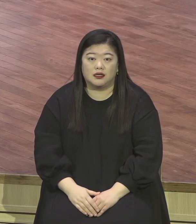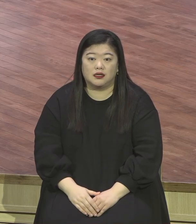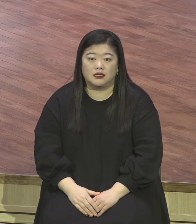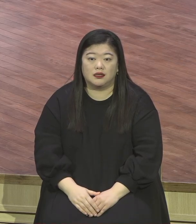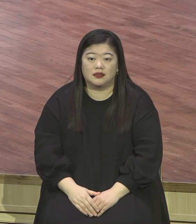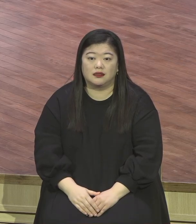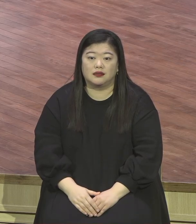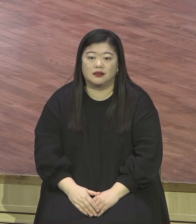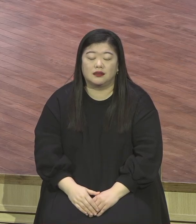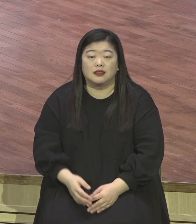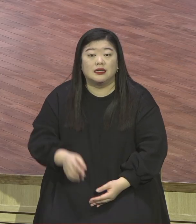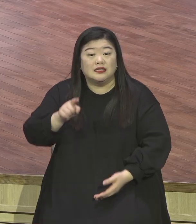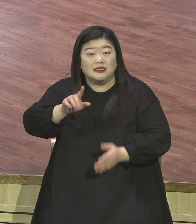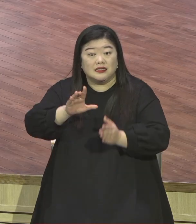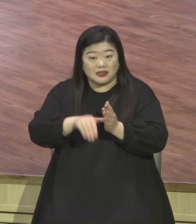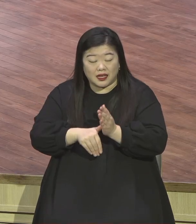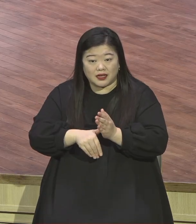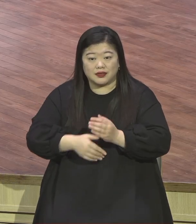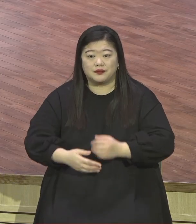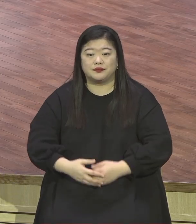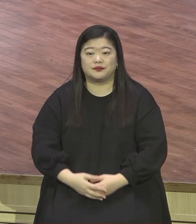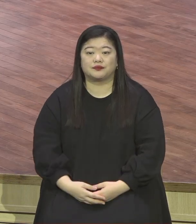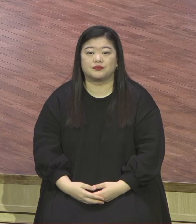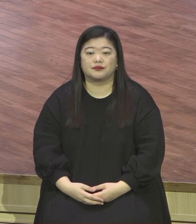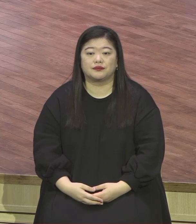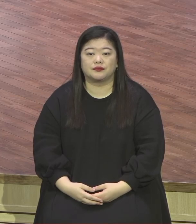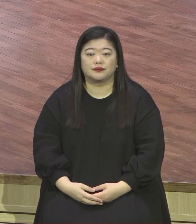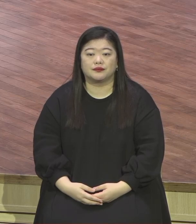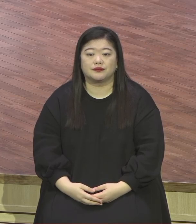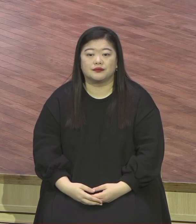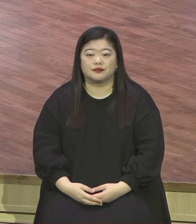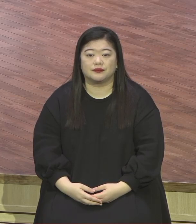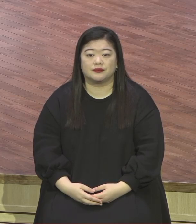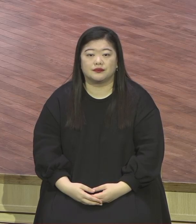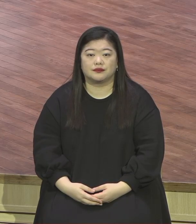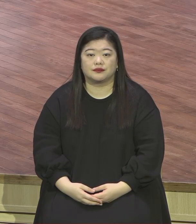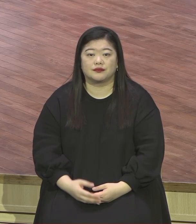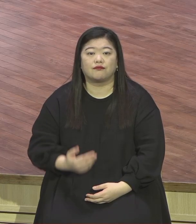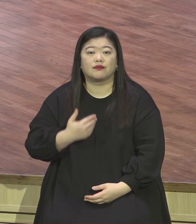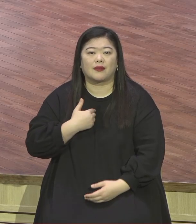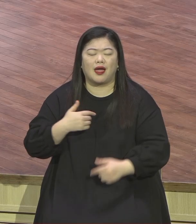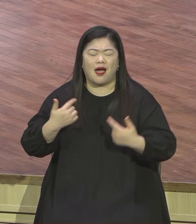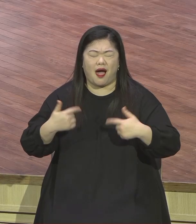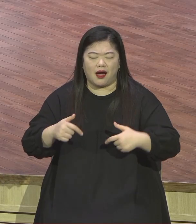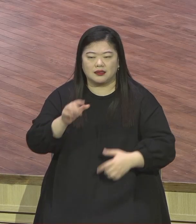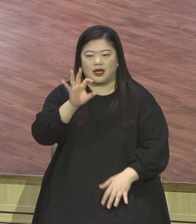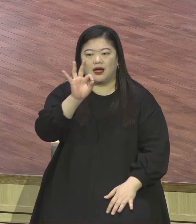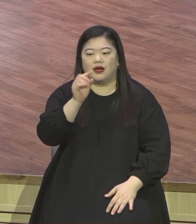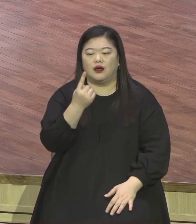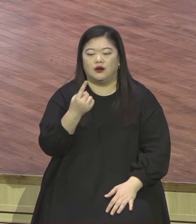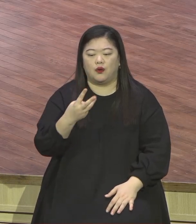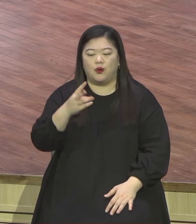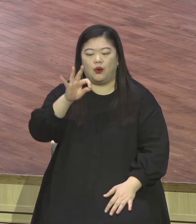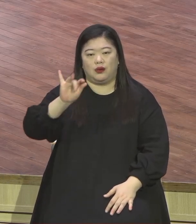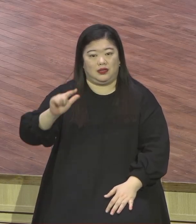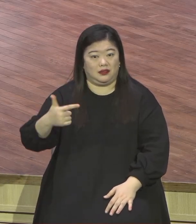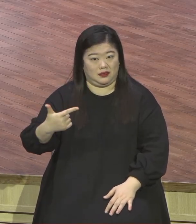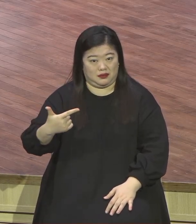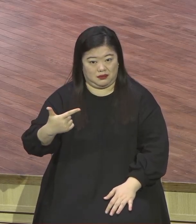사회가 하다 보니까 특징이 뭐냐 올인이에요 올인 성령의 인도는요 너 이 친구